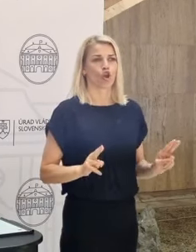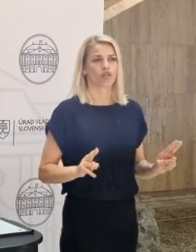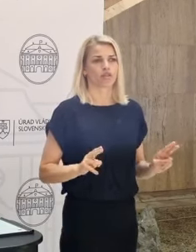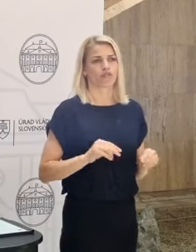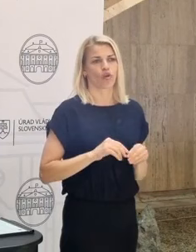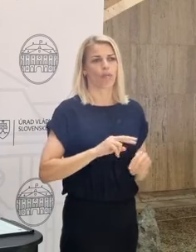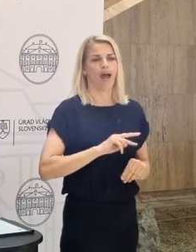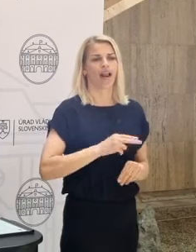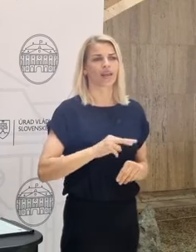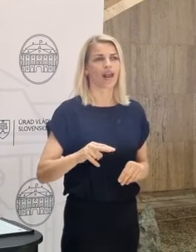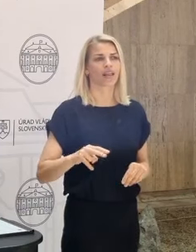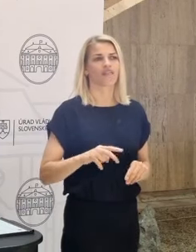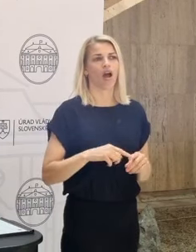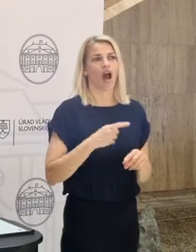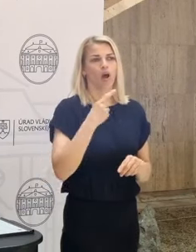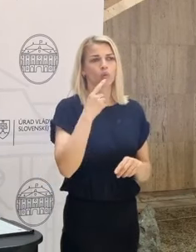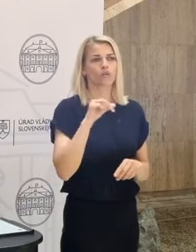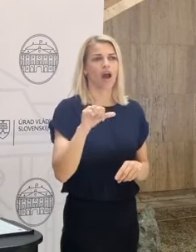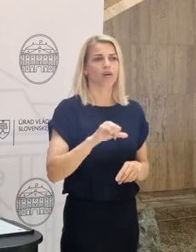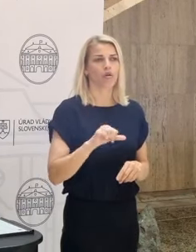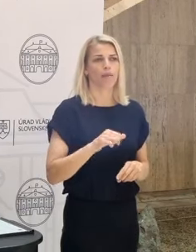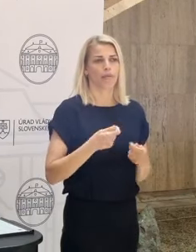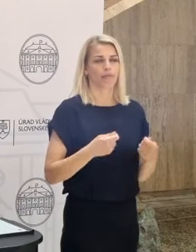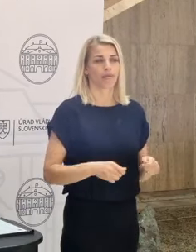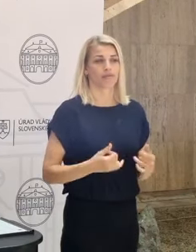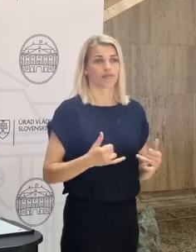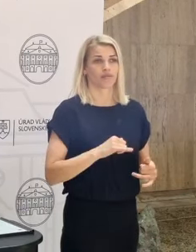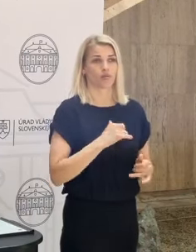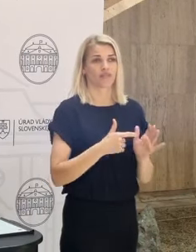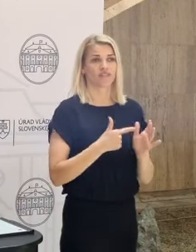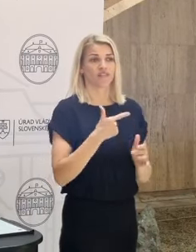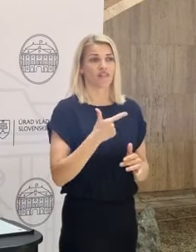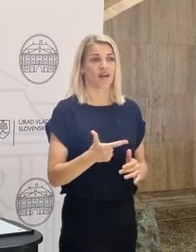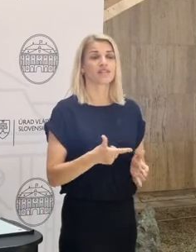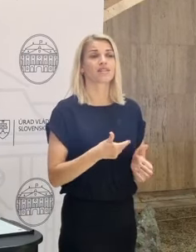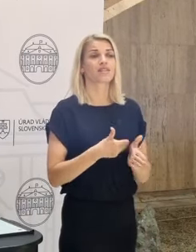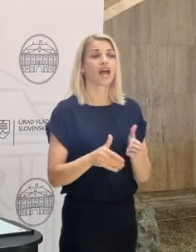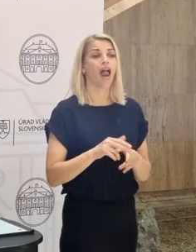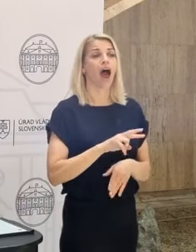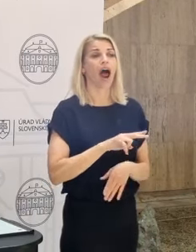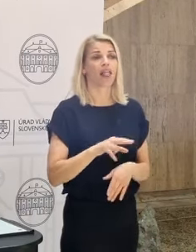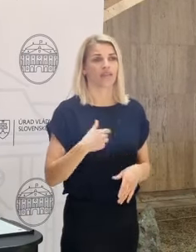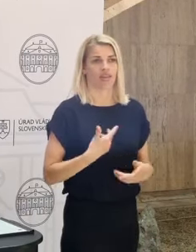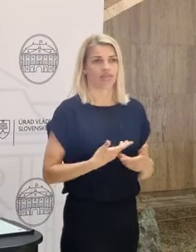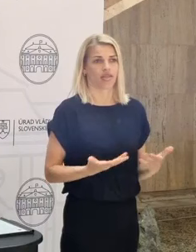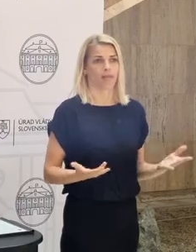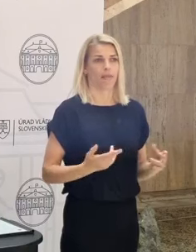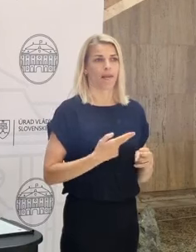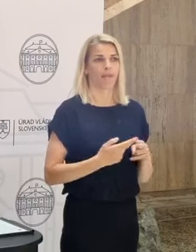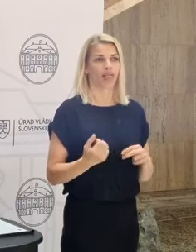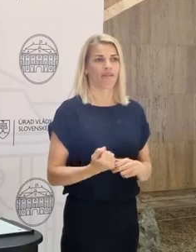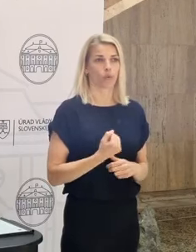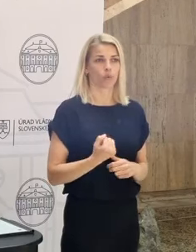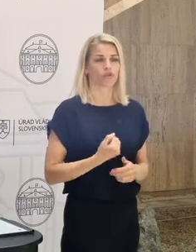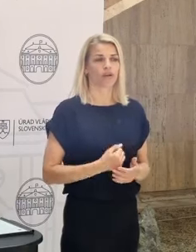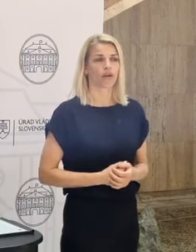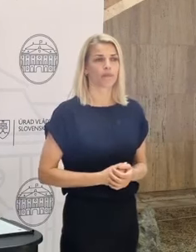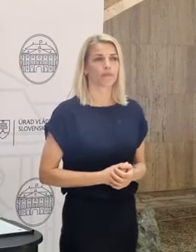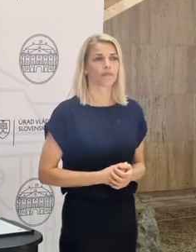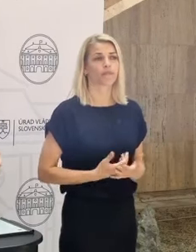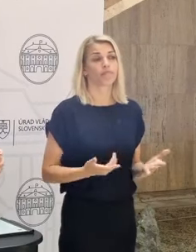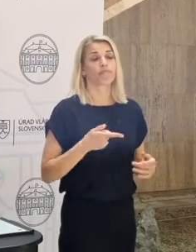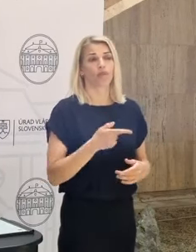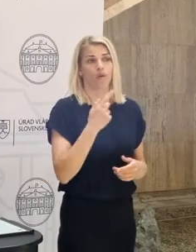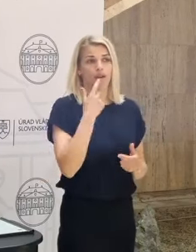rúskú ropu a rúský plyn. Dnes sme v roku 2022 a ešte stále tieto alternatívy nemáme plne funkčné. Takže